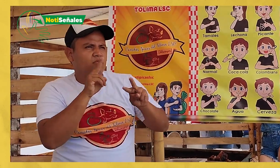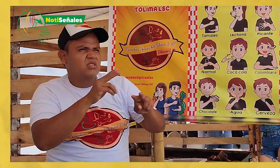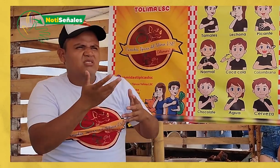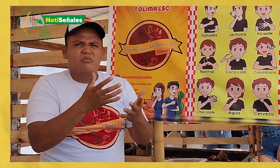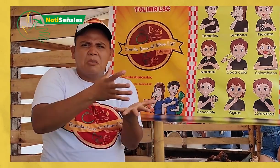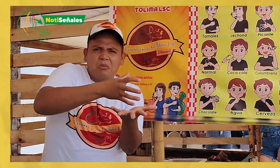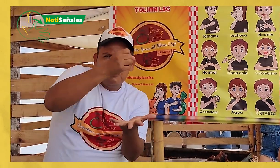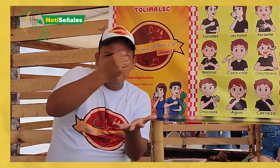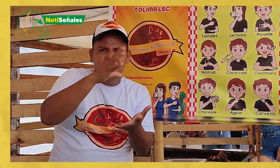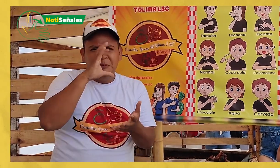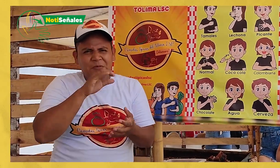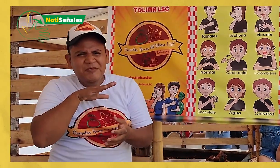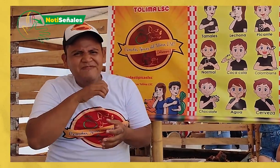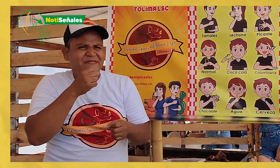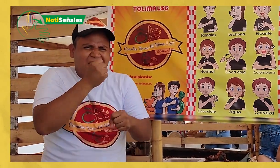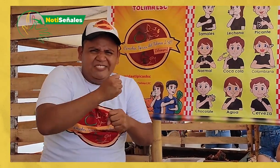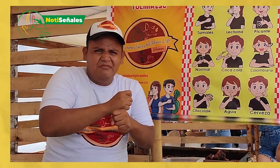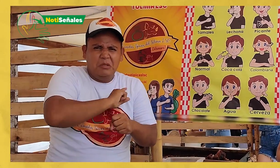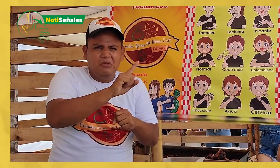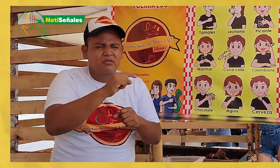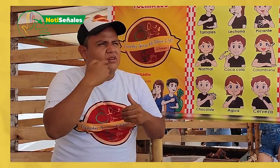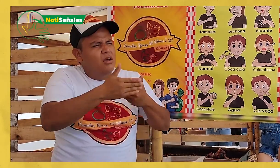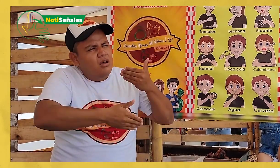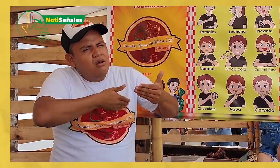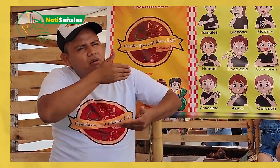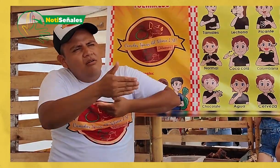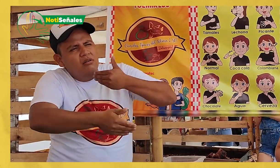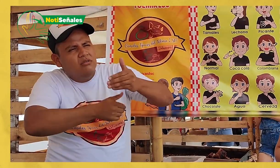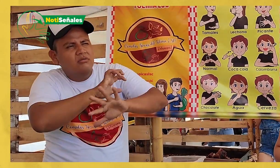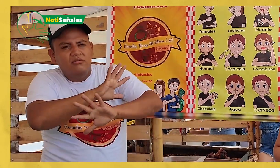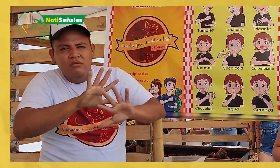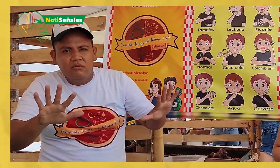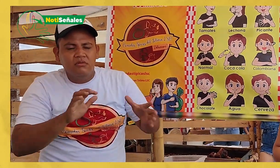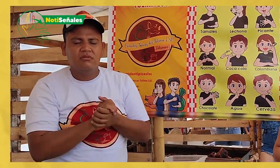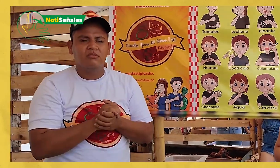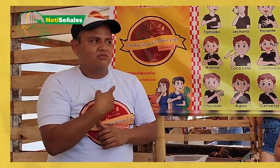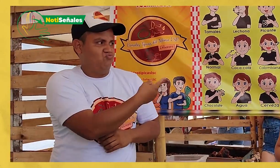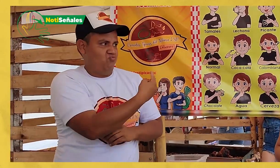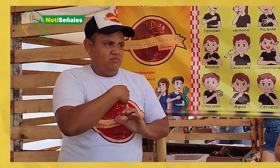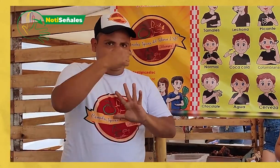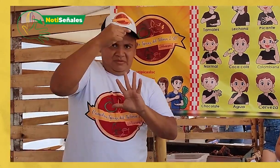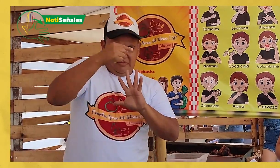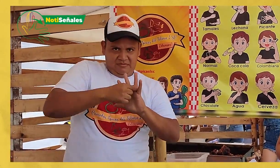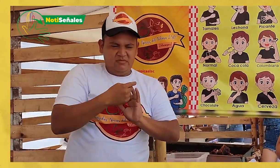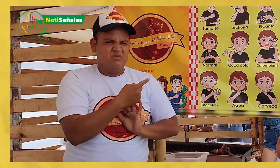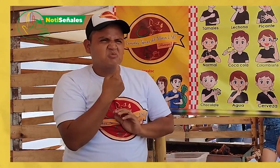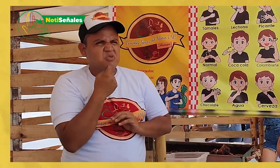Hace 20 años yo la veía preparar, el tamal, la lechona, y así ha pasado durante el tiempo. Esto se acabó.